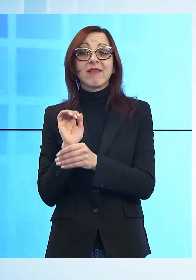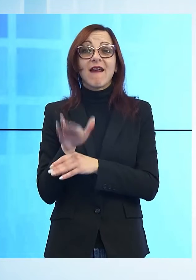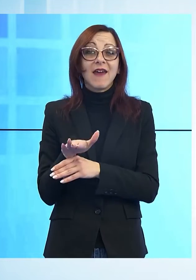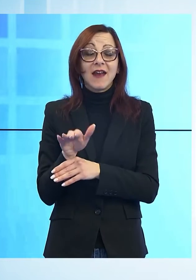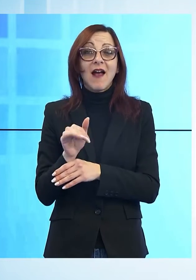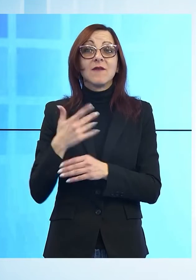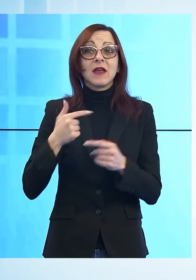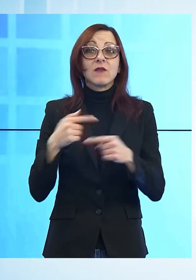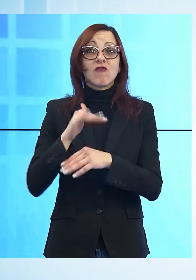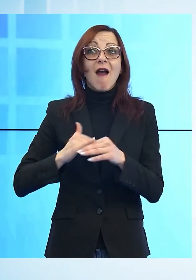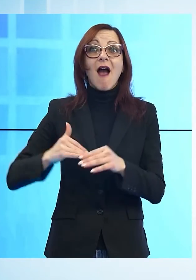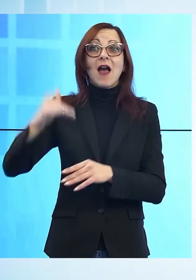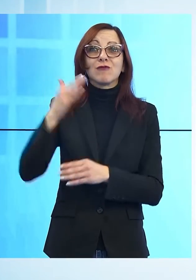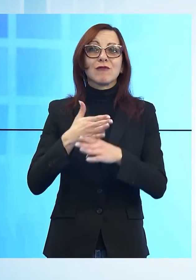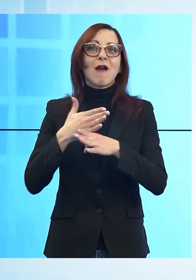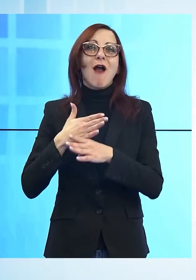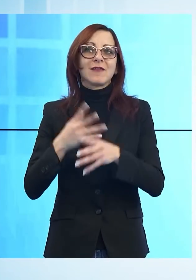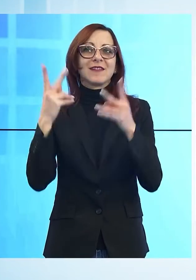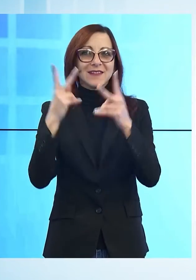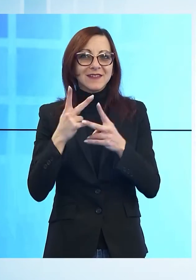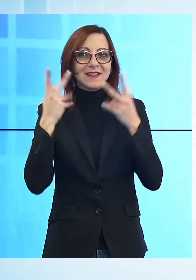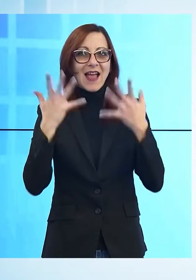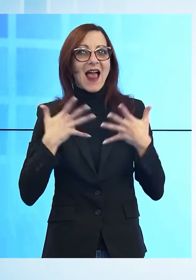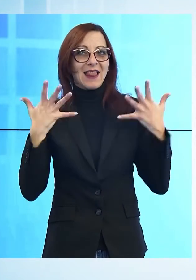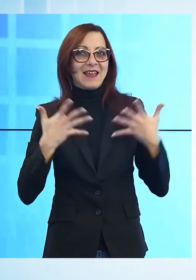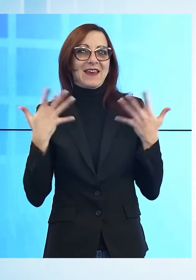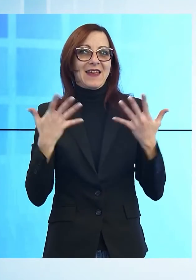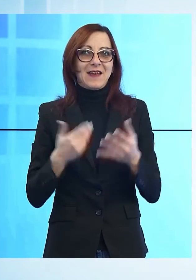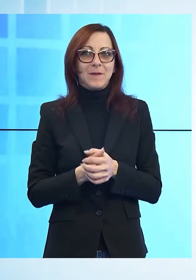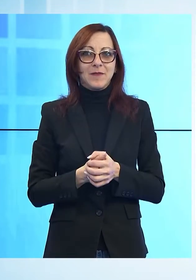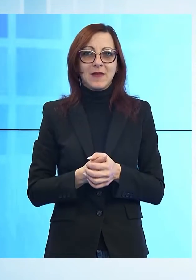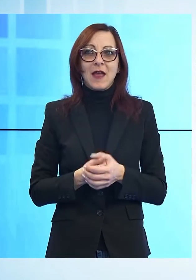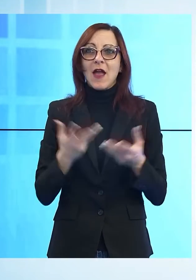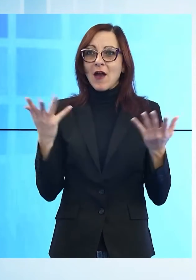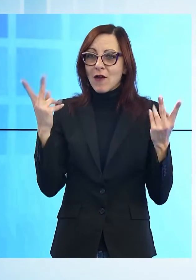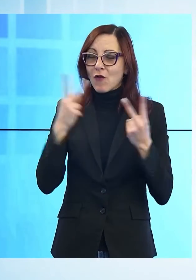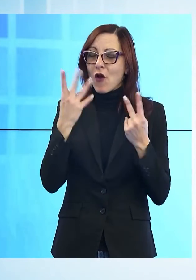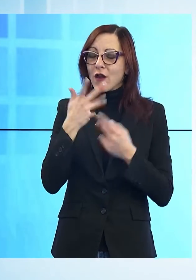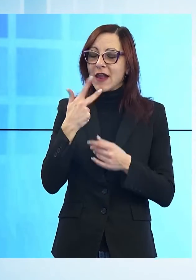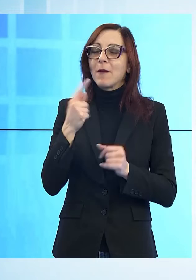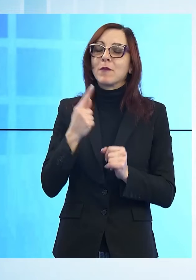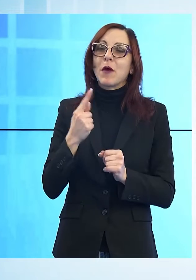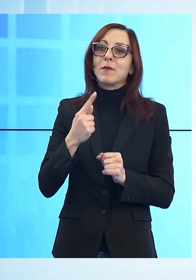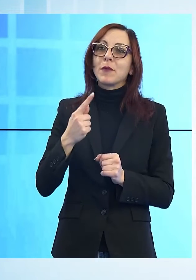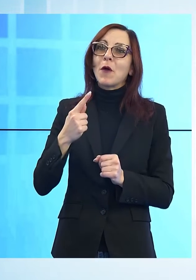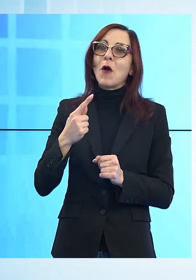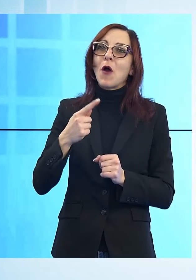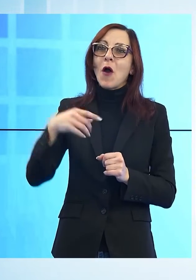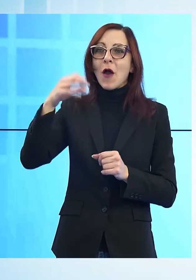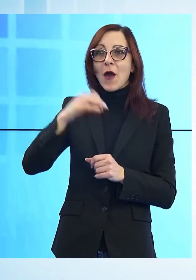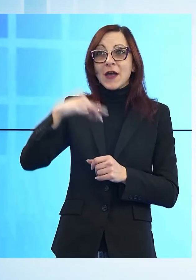grandi hanno condiviso momenti di allegria. Sì, è questo lo spirito che abbiamo voluto ricreare qui a Carraia, nel nostro paese